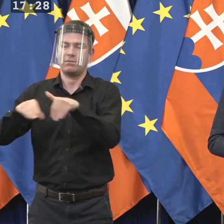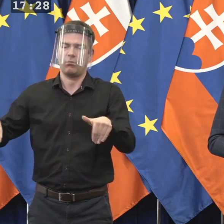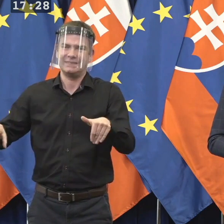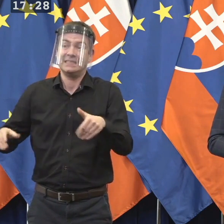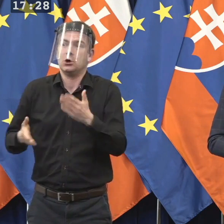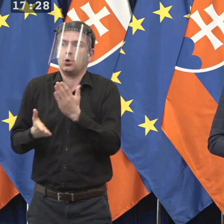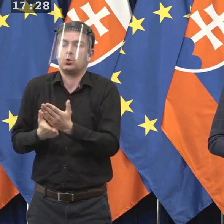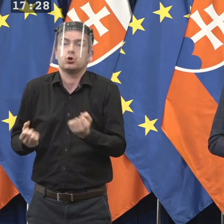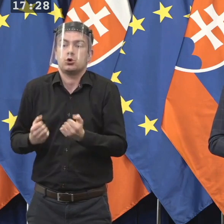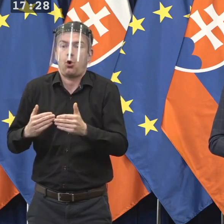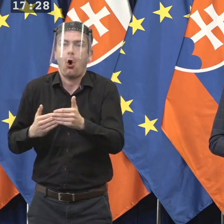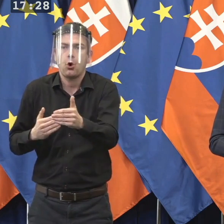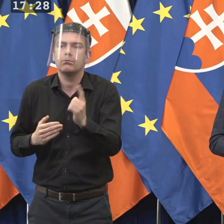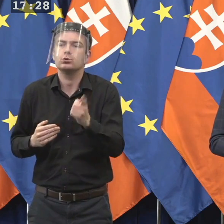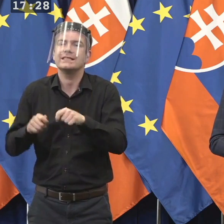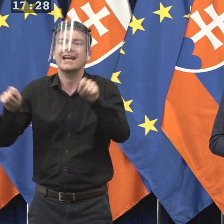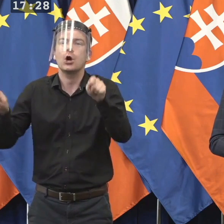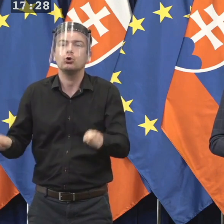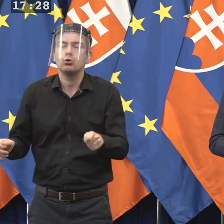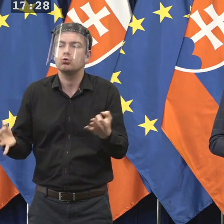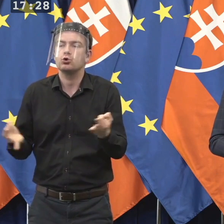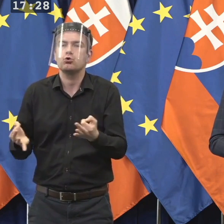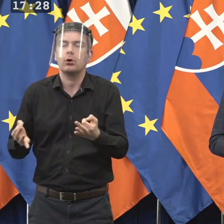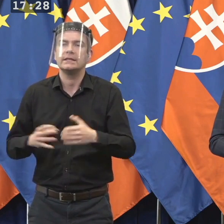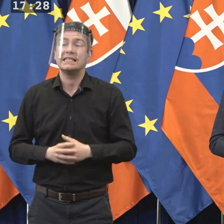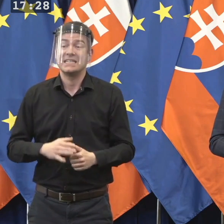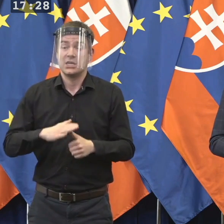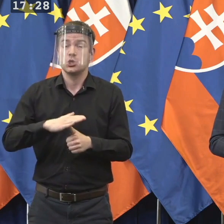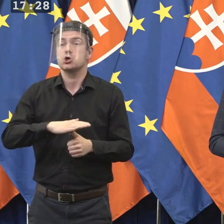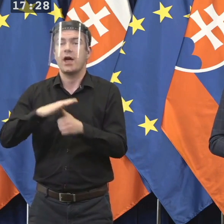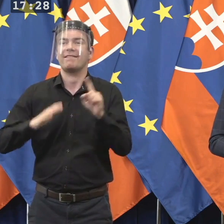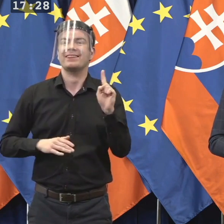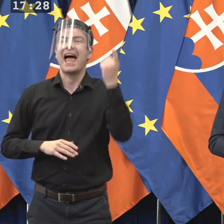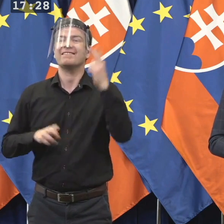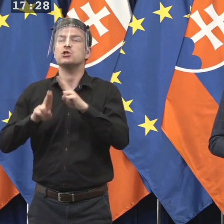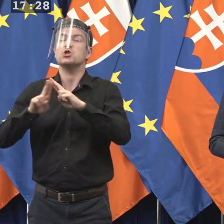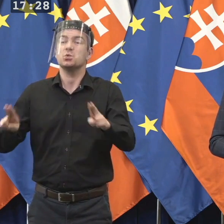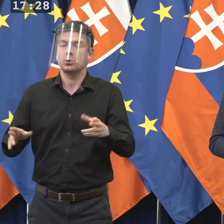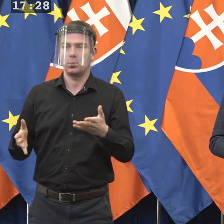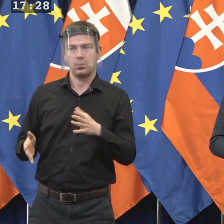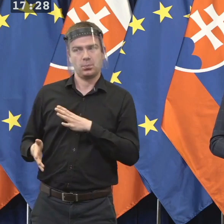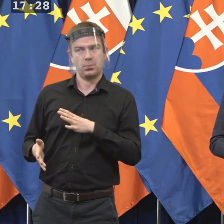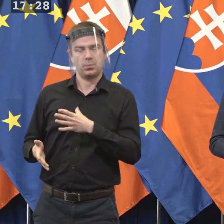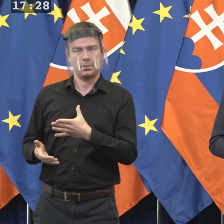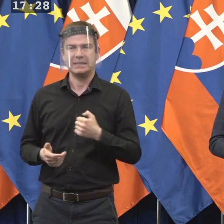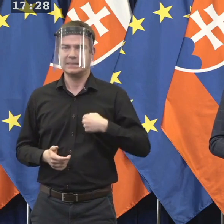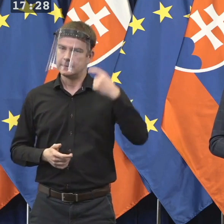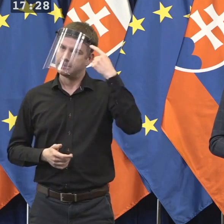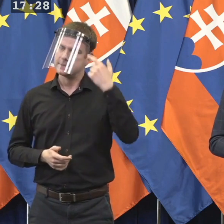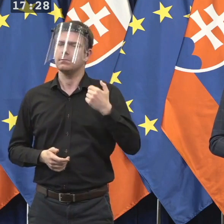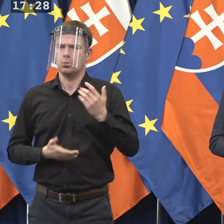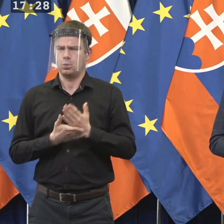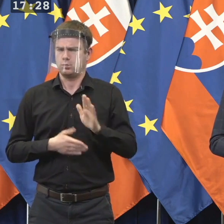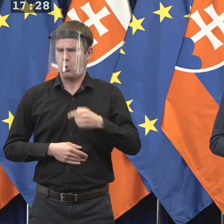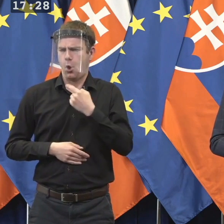rozhodovať o tom, kto má byť šéfom najvyššieho súdu. A ja si myslím, že, a ja som to už hovorila,